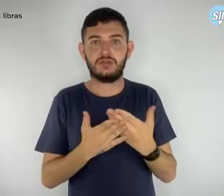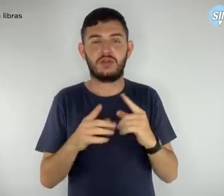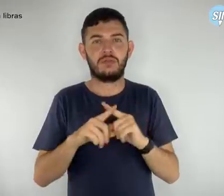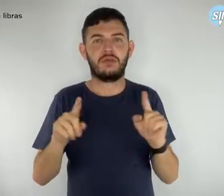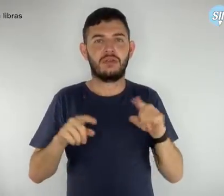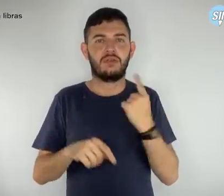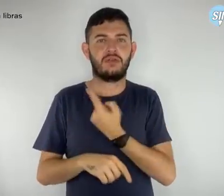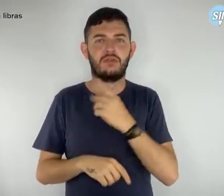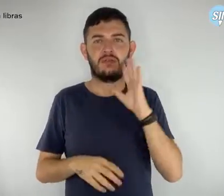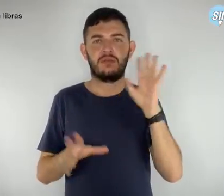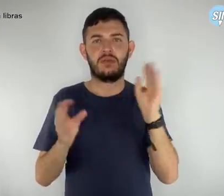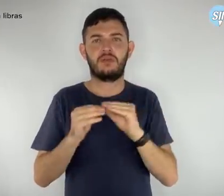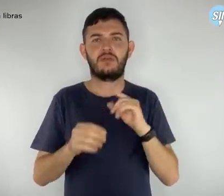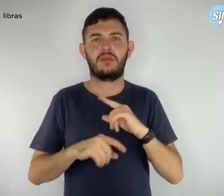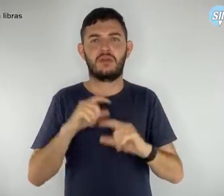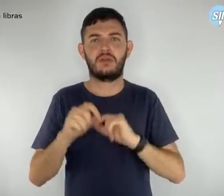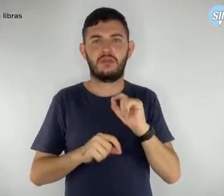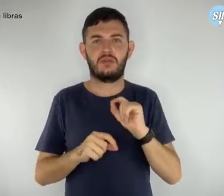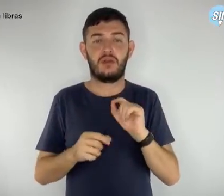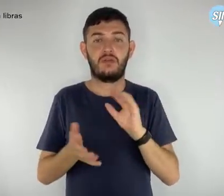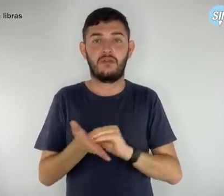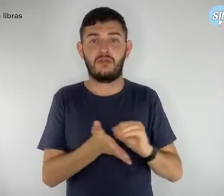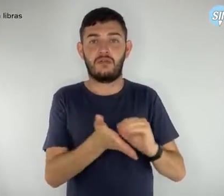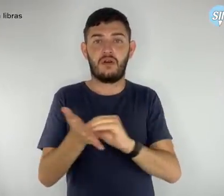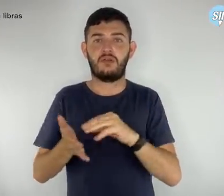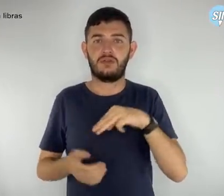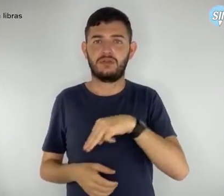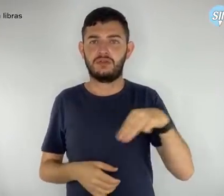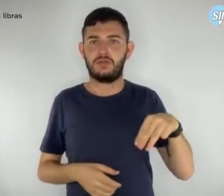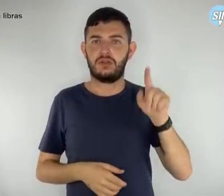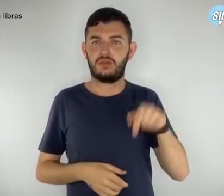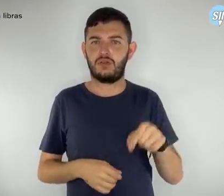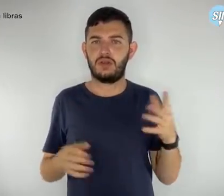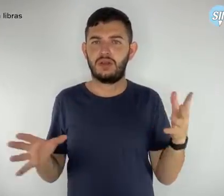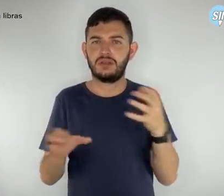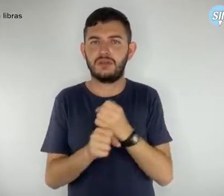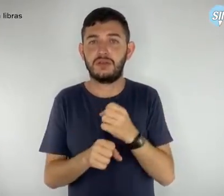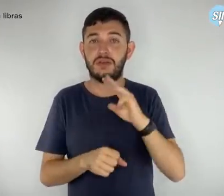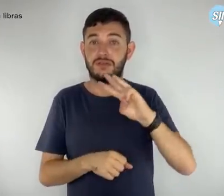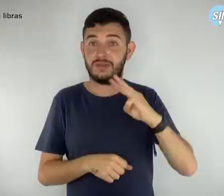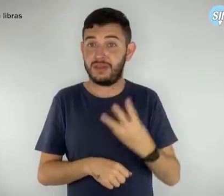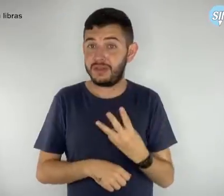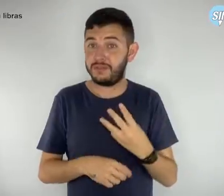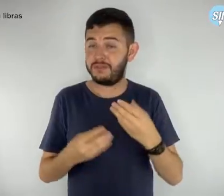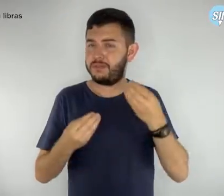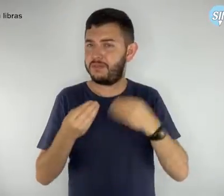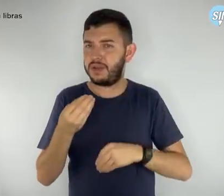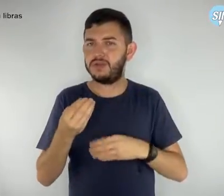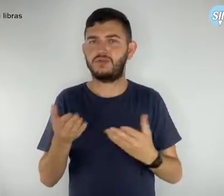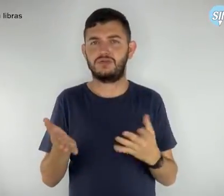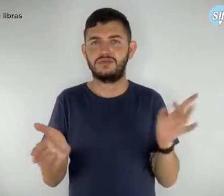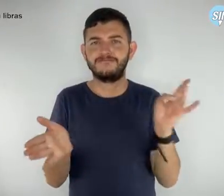Paralelamente, o déficit aproximado de monitores é de 3 mil, o que prejudica